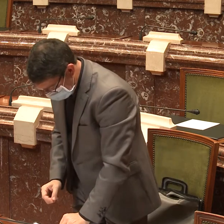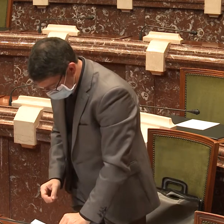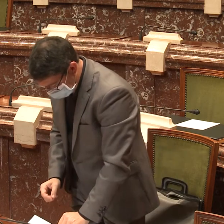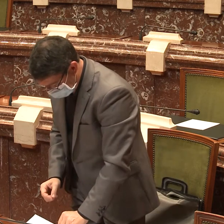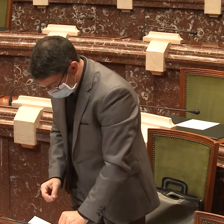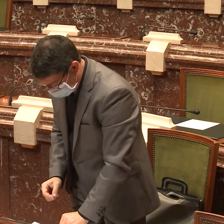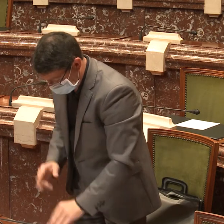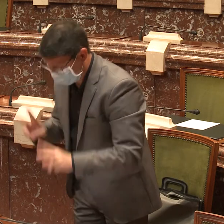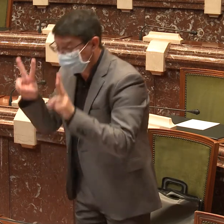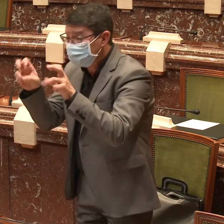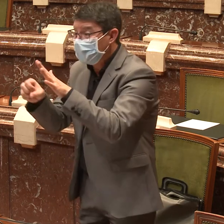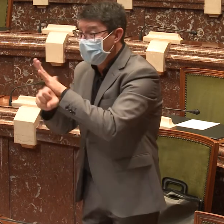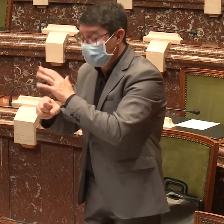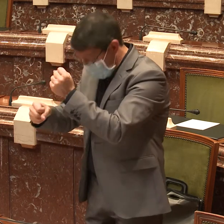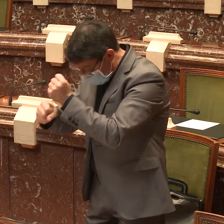máximas horas también posibles.